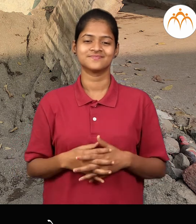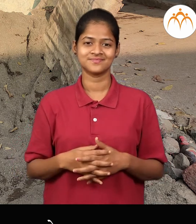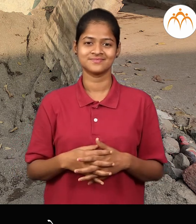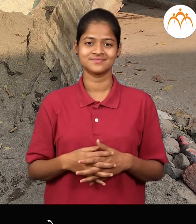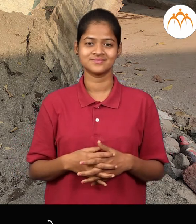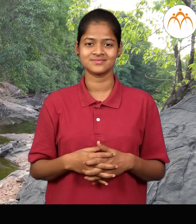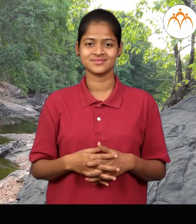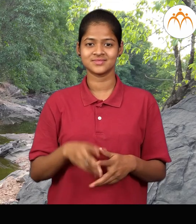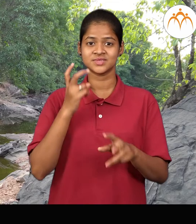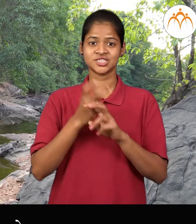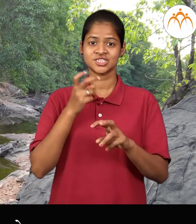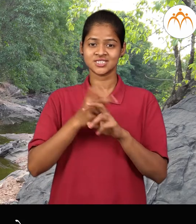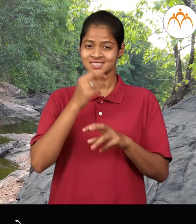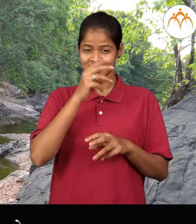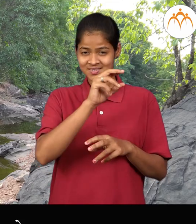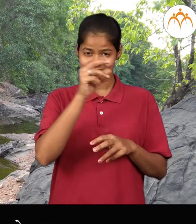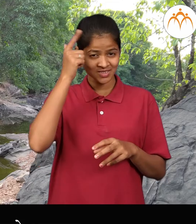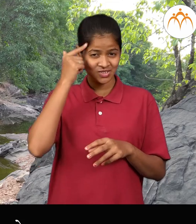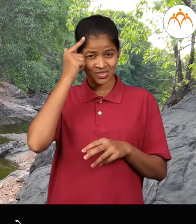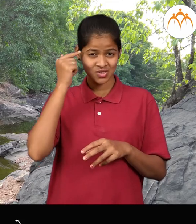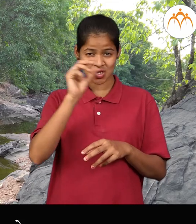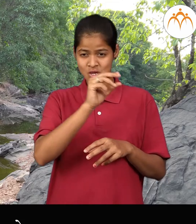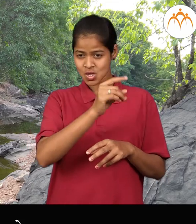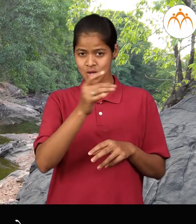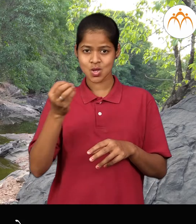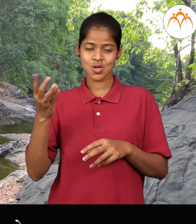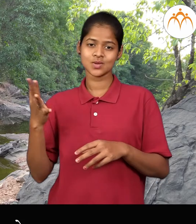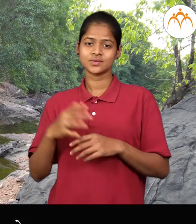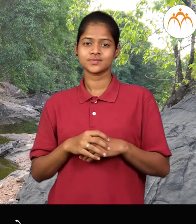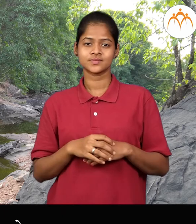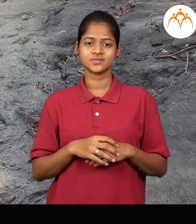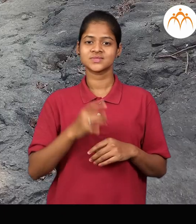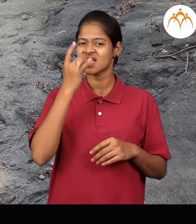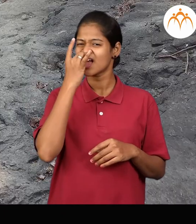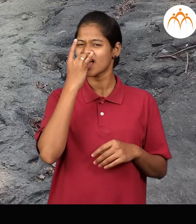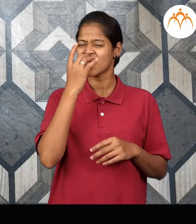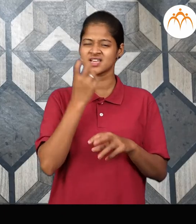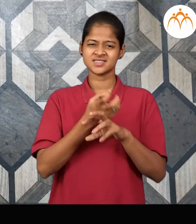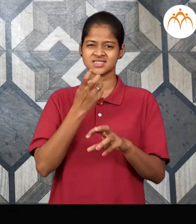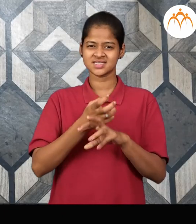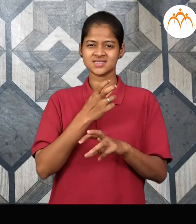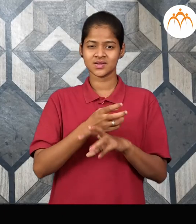तापते, खड़क, बरेच खड़क, कालया रंगाचे असतात, दगड, दगडा पासून,